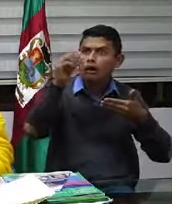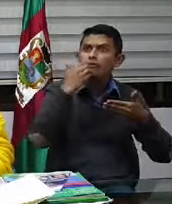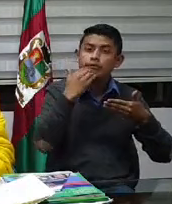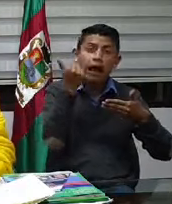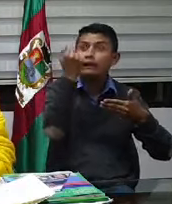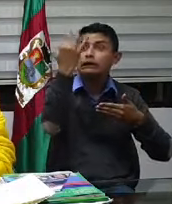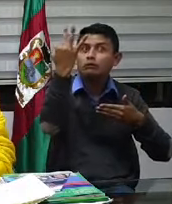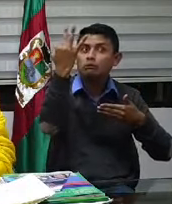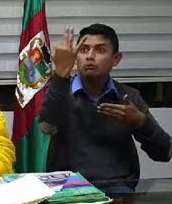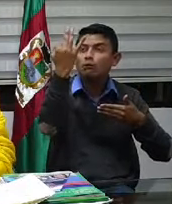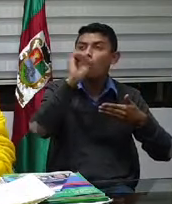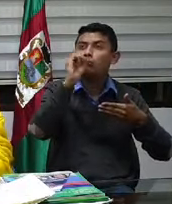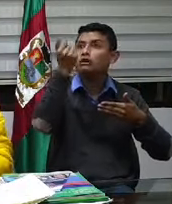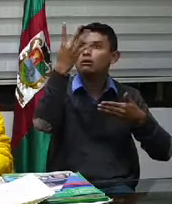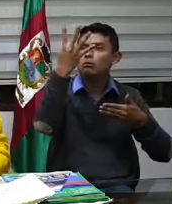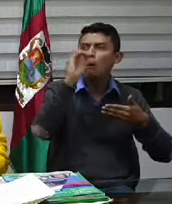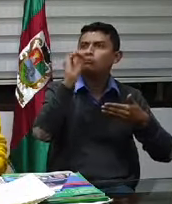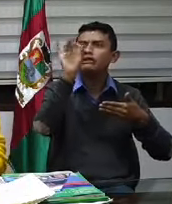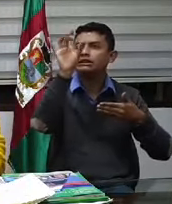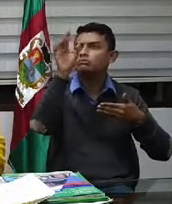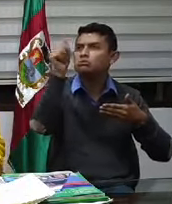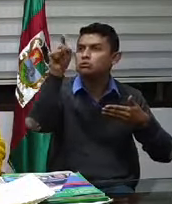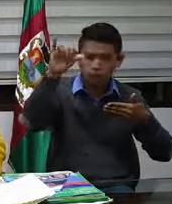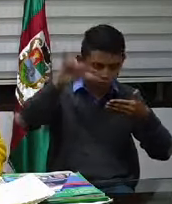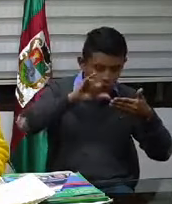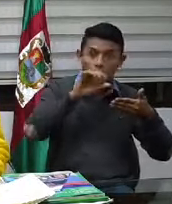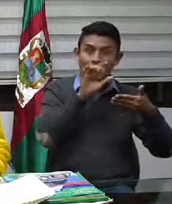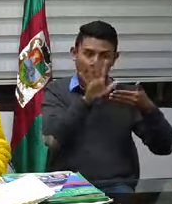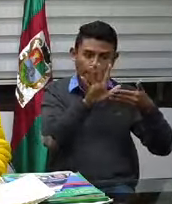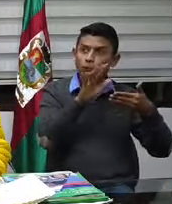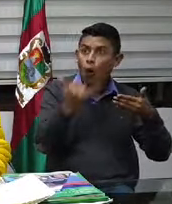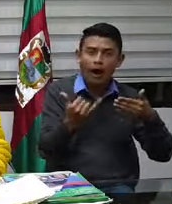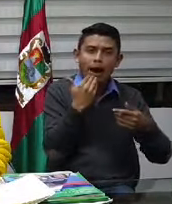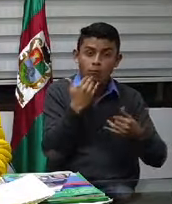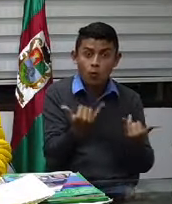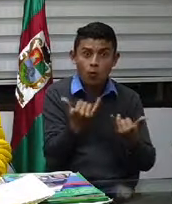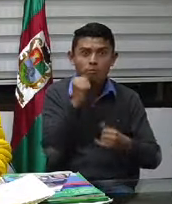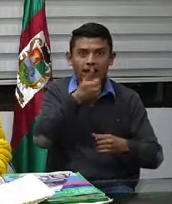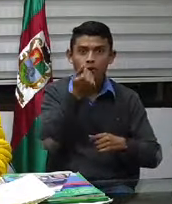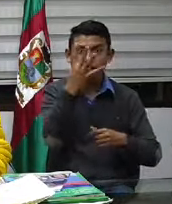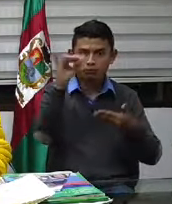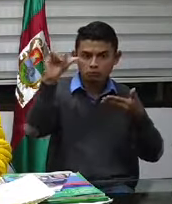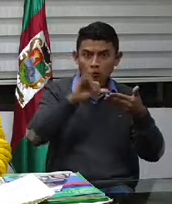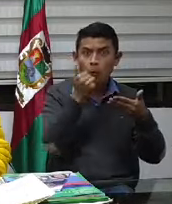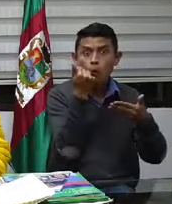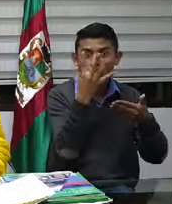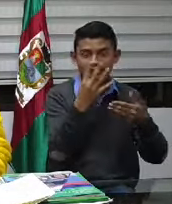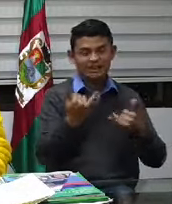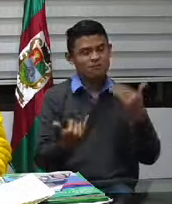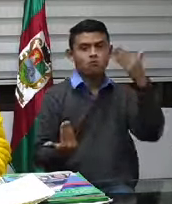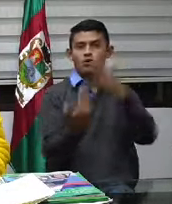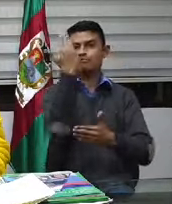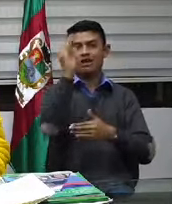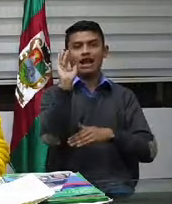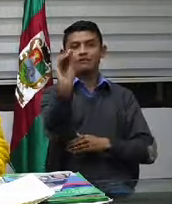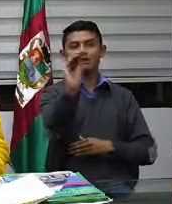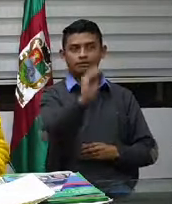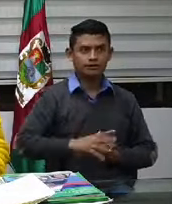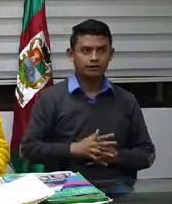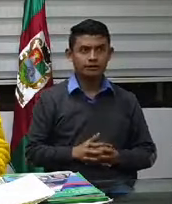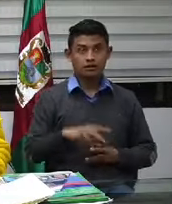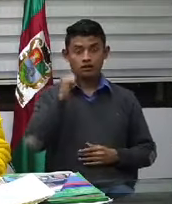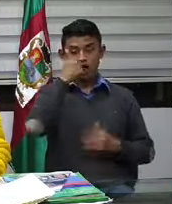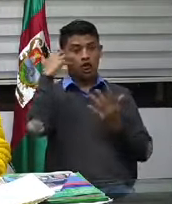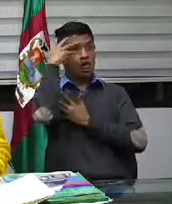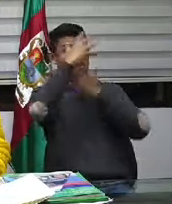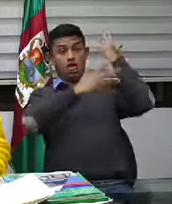¿Qué vamos a hacer? Como hoy, mañana es el día de transición porque el decreto comienza desde mañana, o sea, esta noche